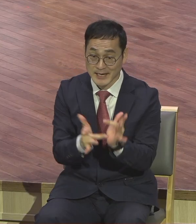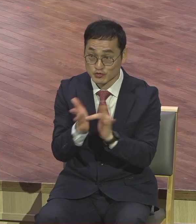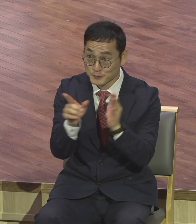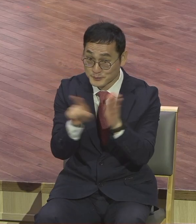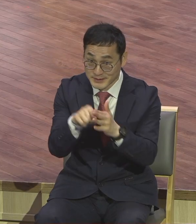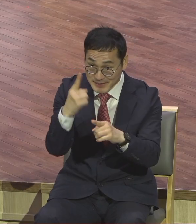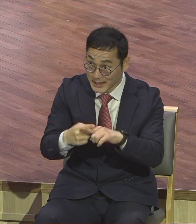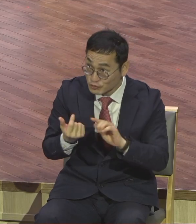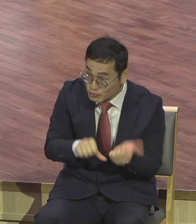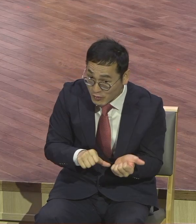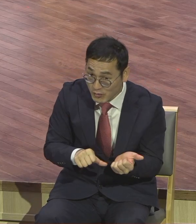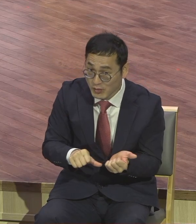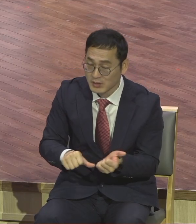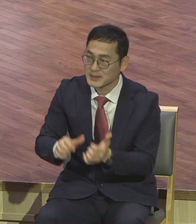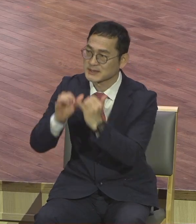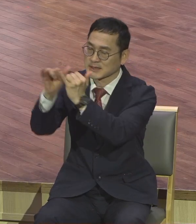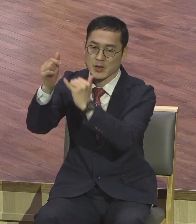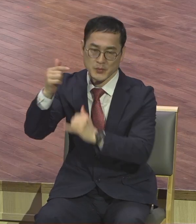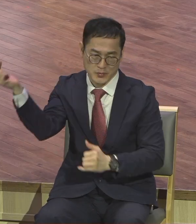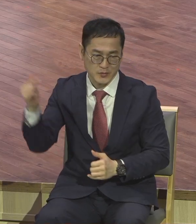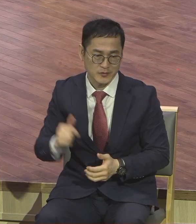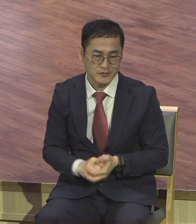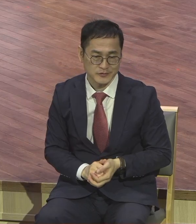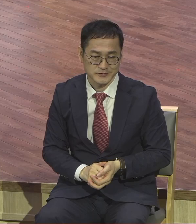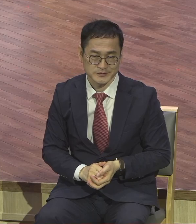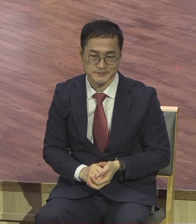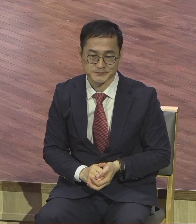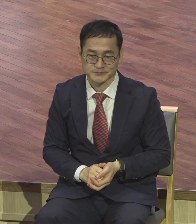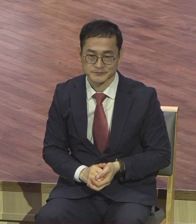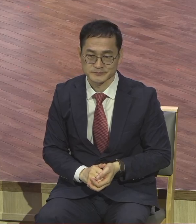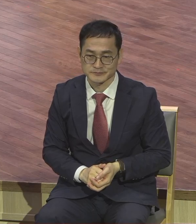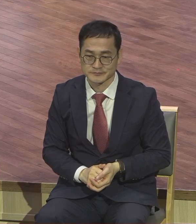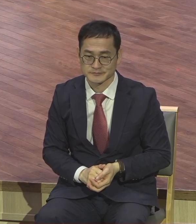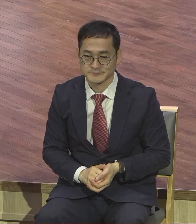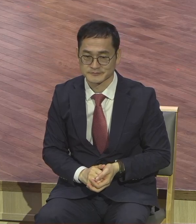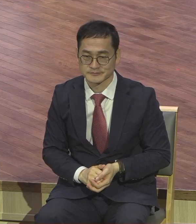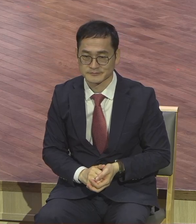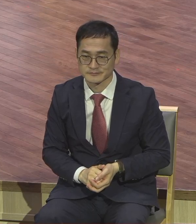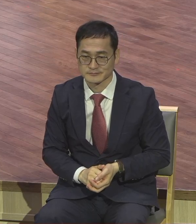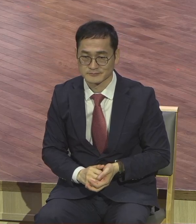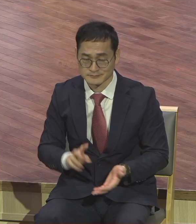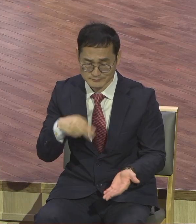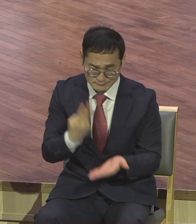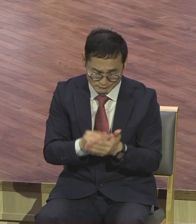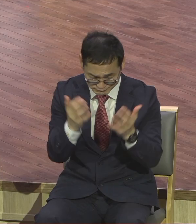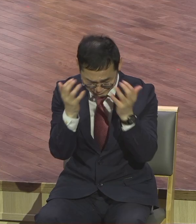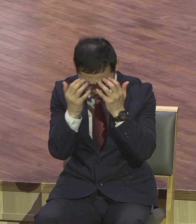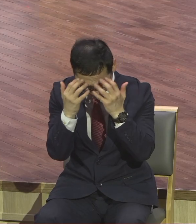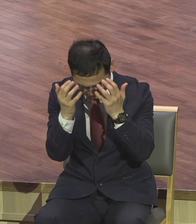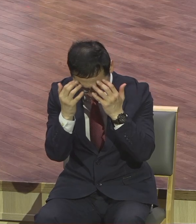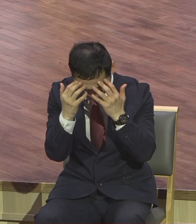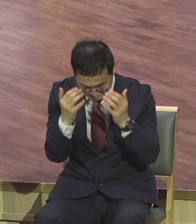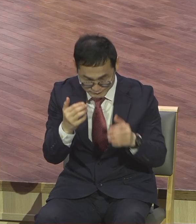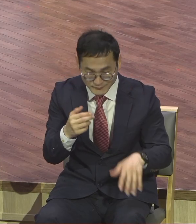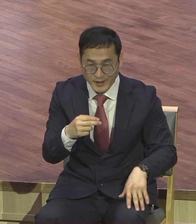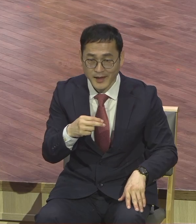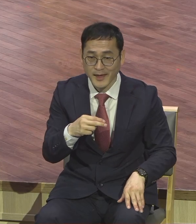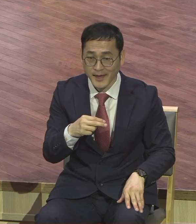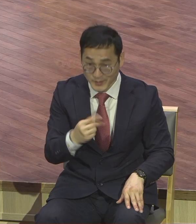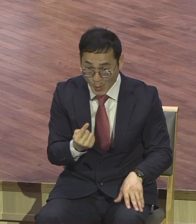상금 받게 돼 있어요. 예수 믿는 순간에 이래나 저래나 넘어지고 잡았어도 방주 아니요. 아멘 그리스도 아니라고 망할래야